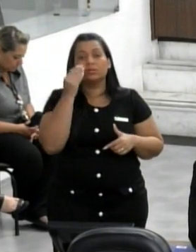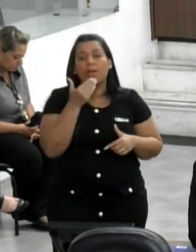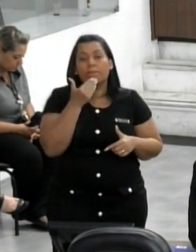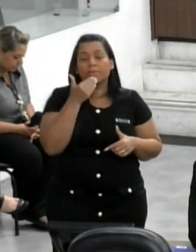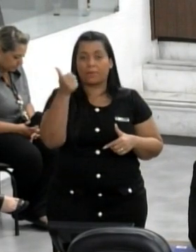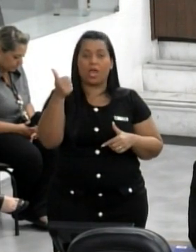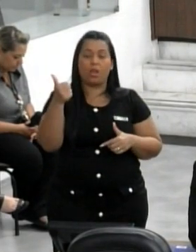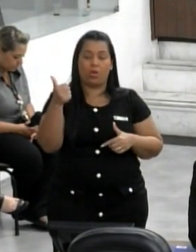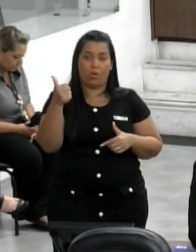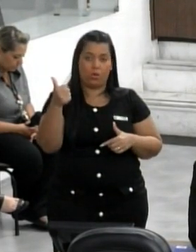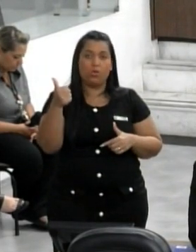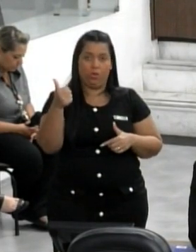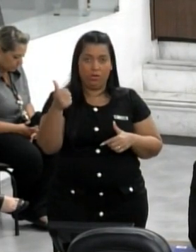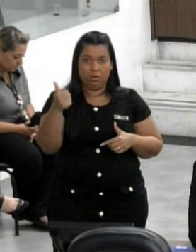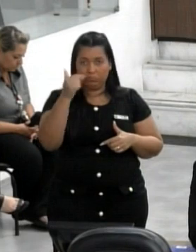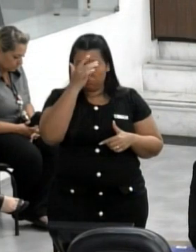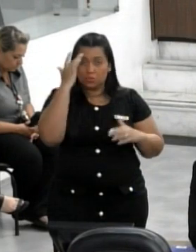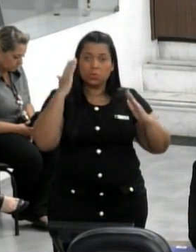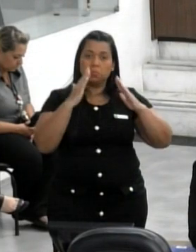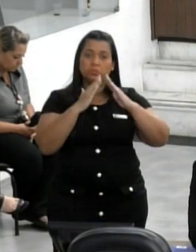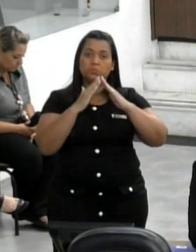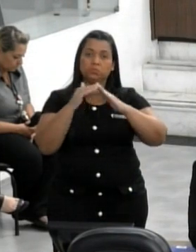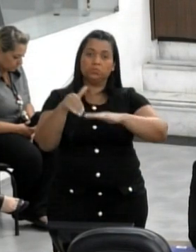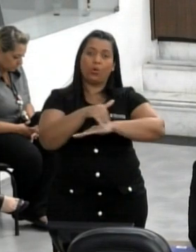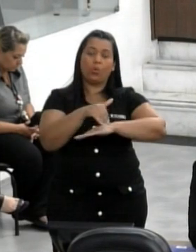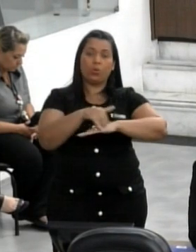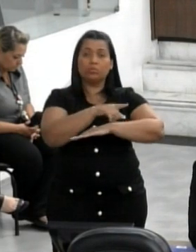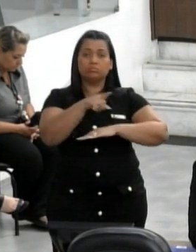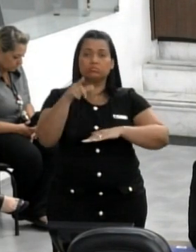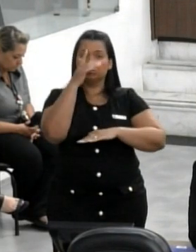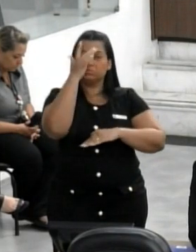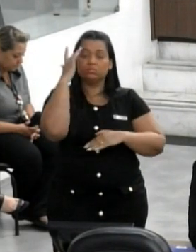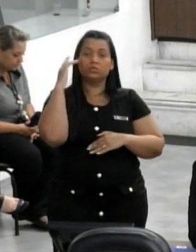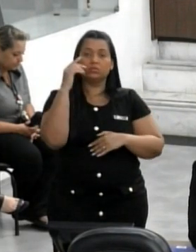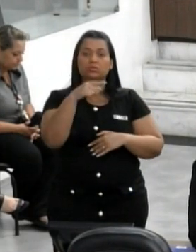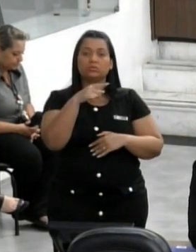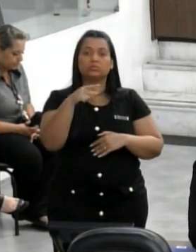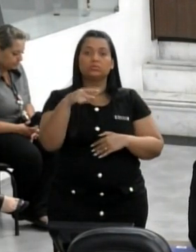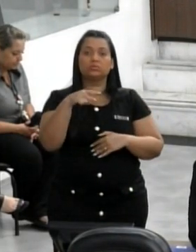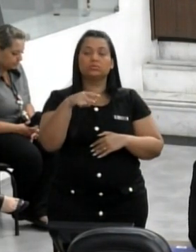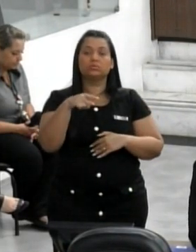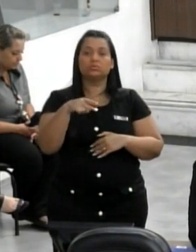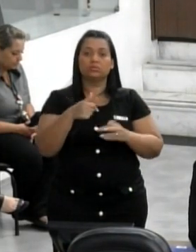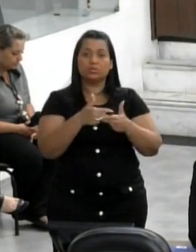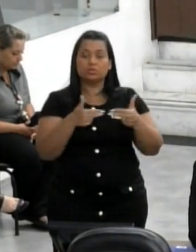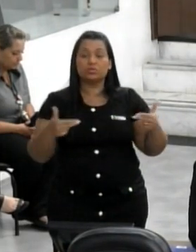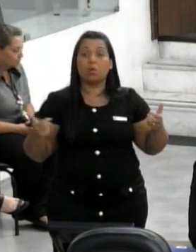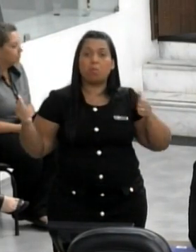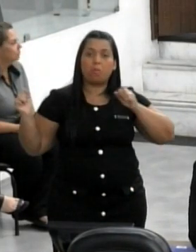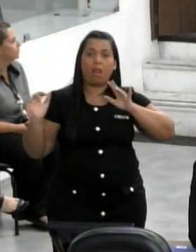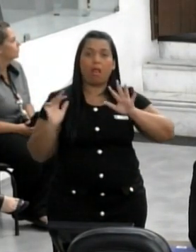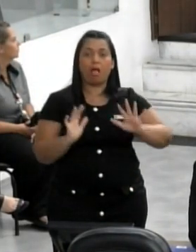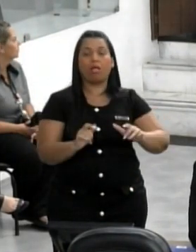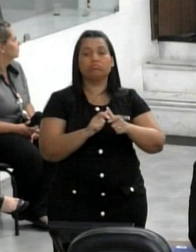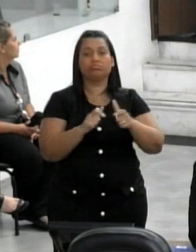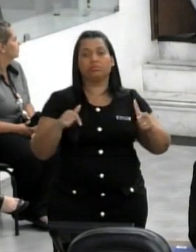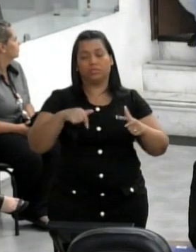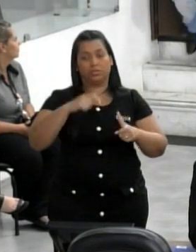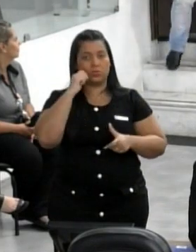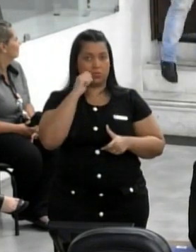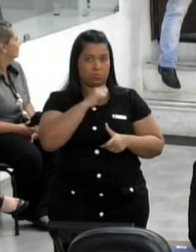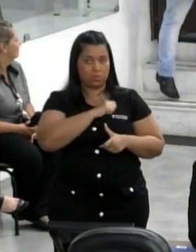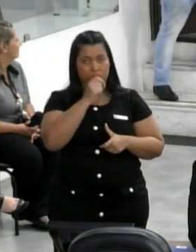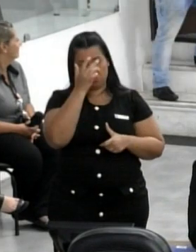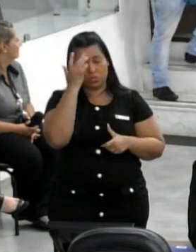a situação da população de rua, que acredito que todos aqui devem ser cobrados constantemente, do fluxo de moradores de rua que aumenta na nossa cidade